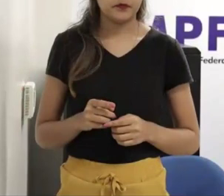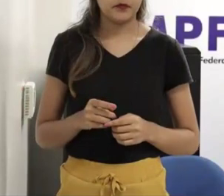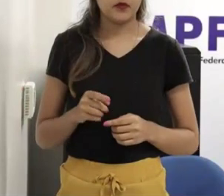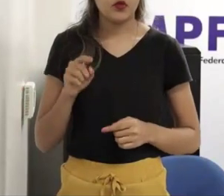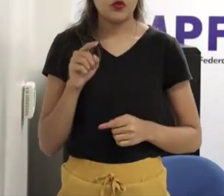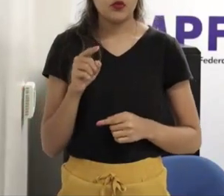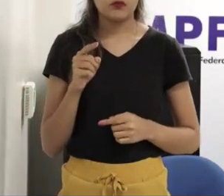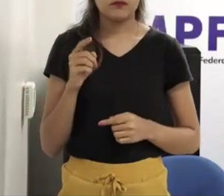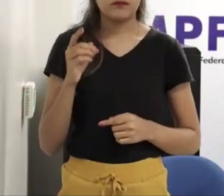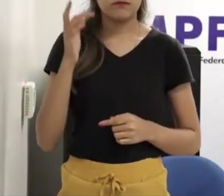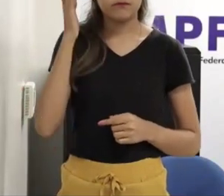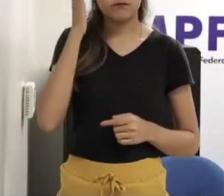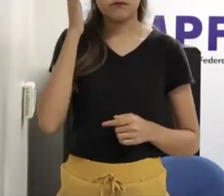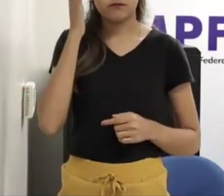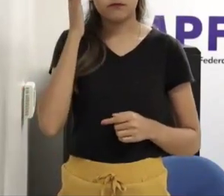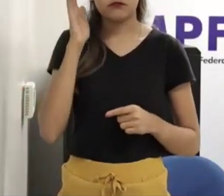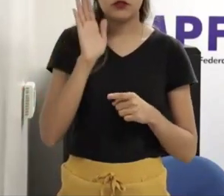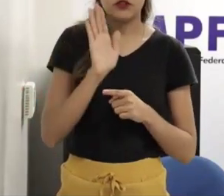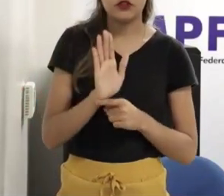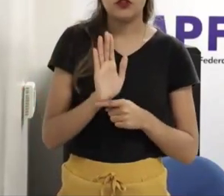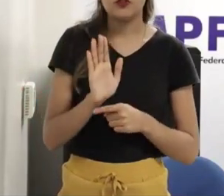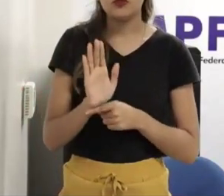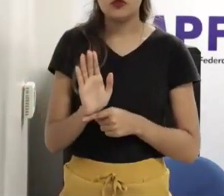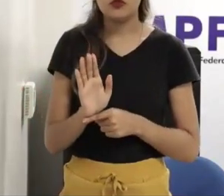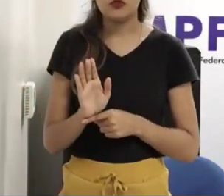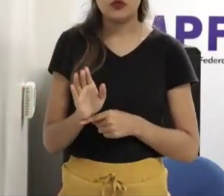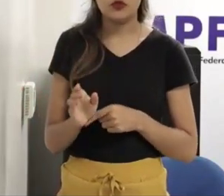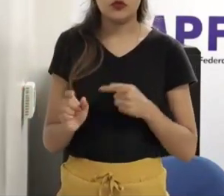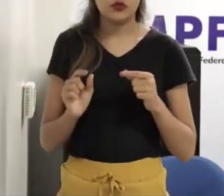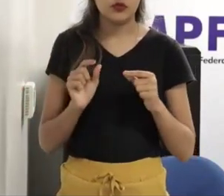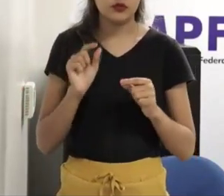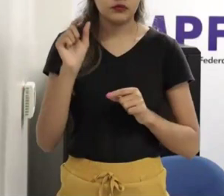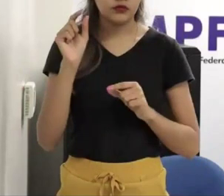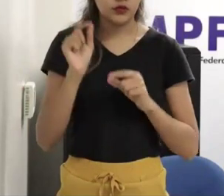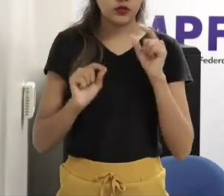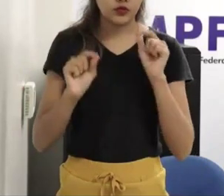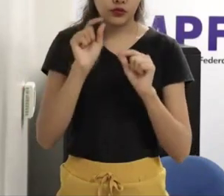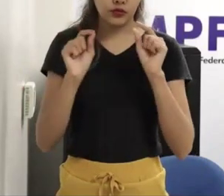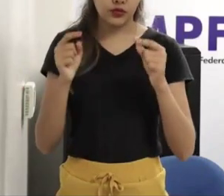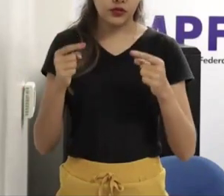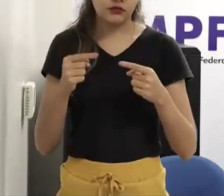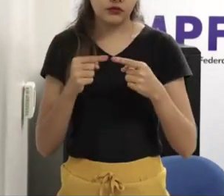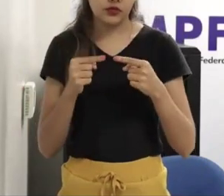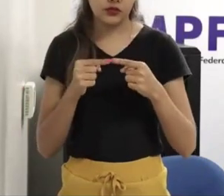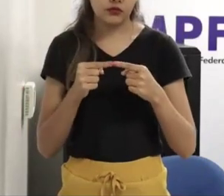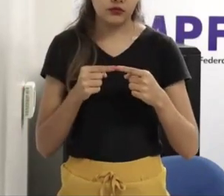propostas de parcerias nesse âmbito da saúde para que